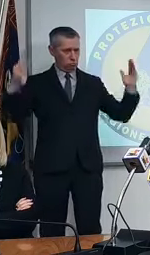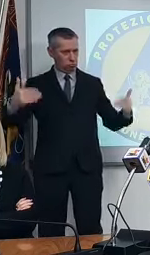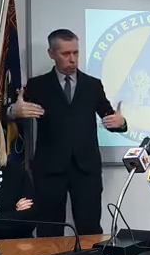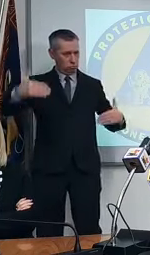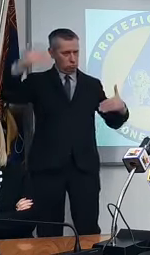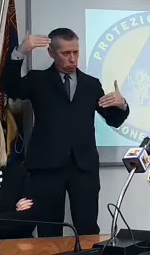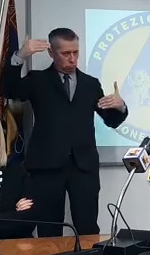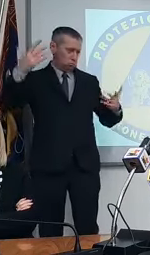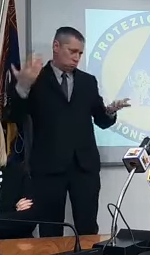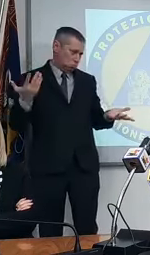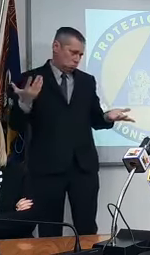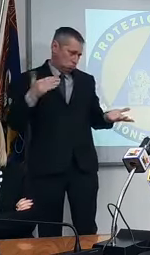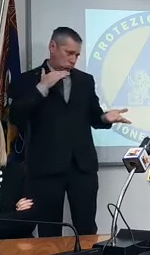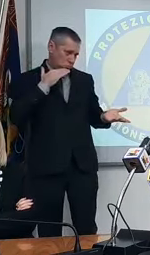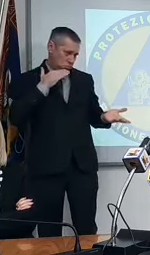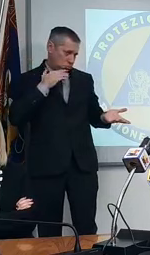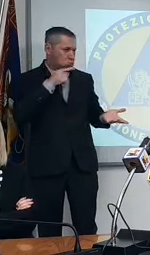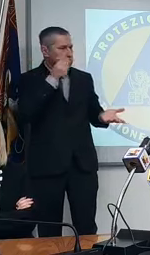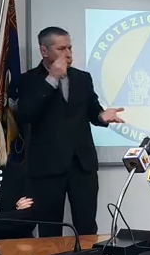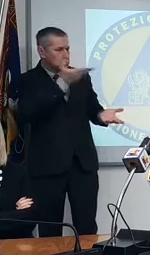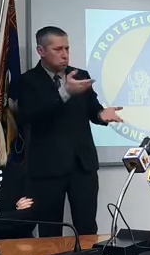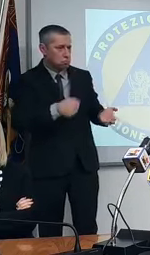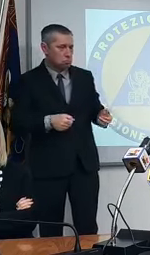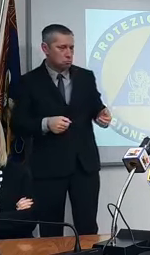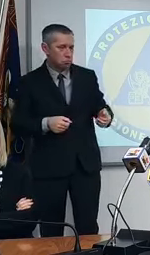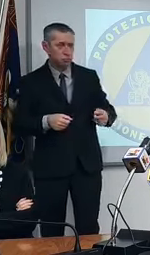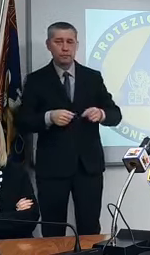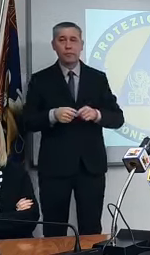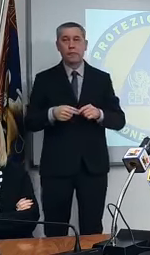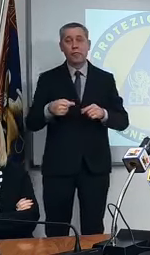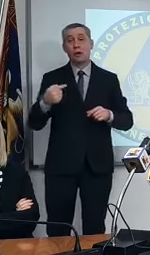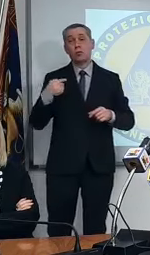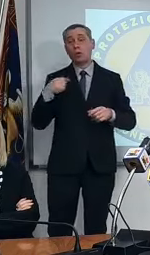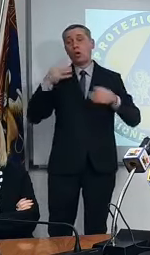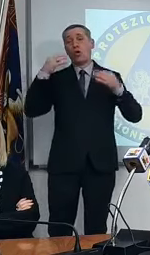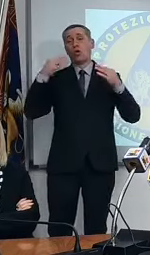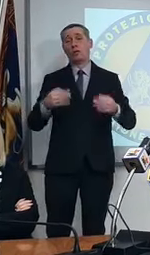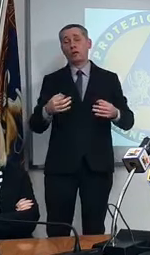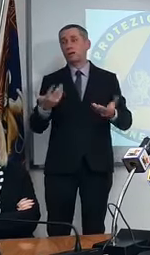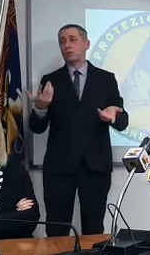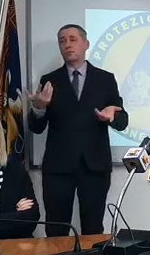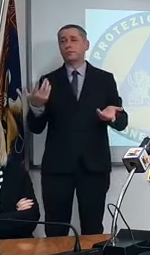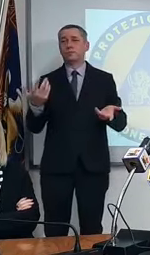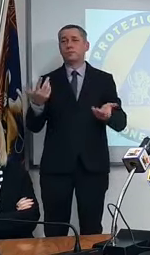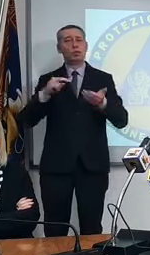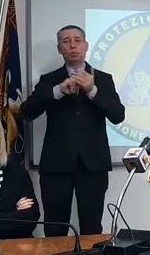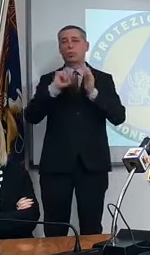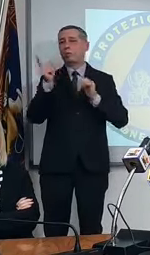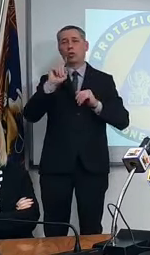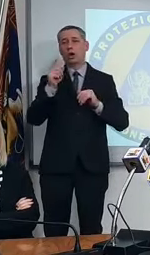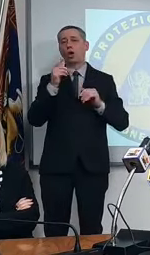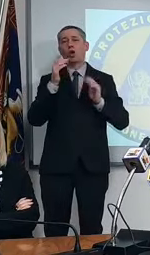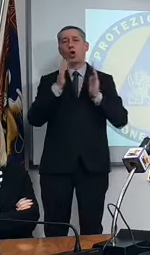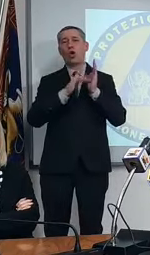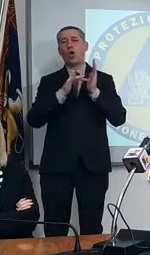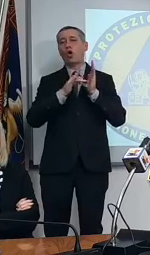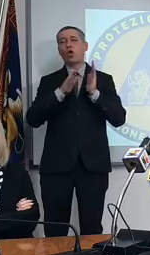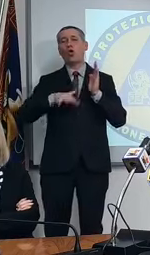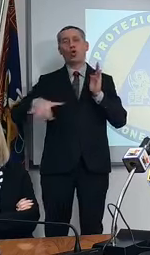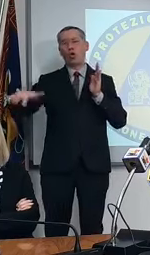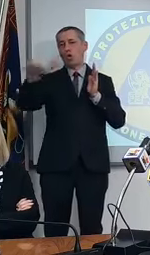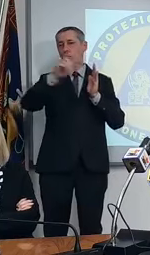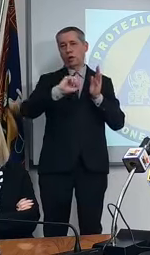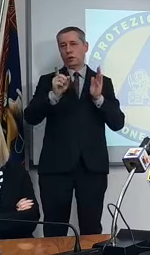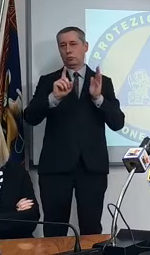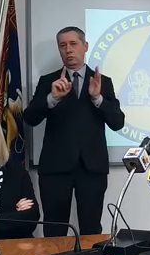che posizione ha su questi due temi ma io sono sempre convinto che il problema non sono i colori delle zone no il problema è cosa